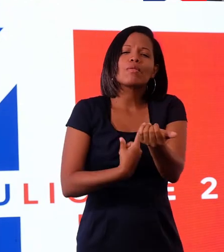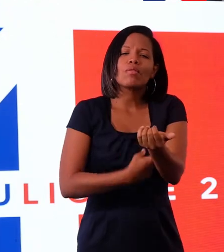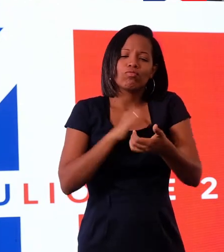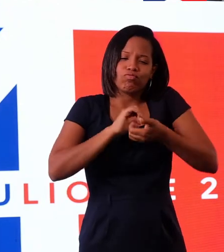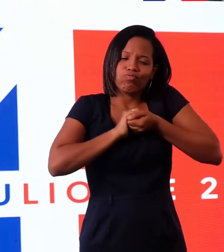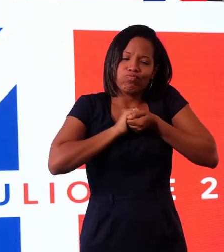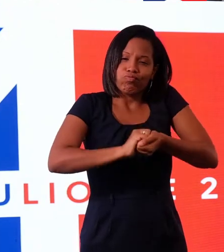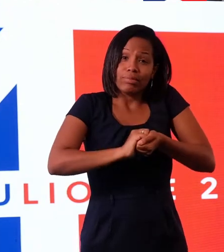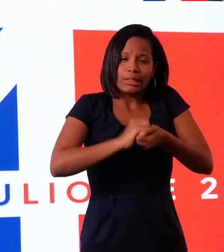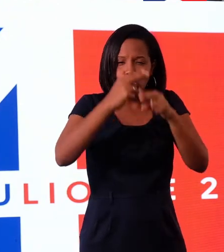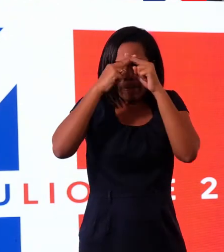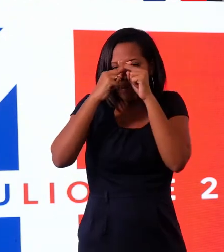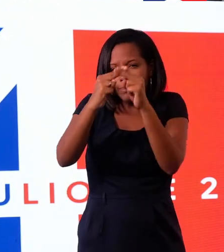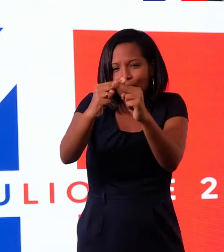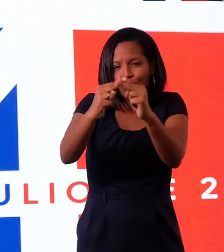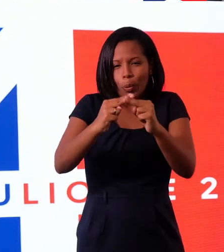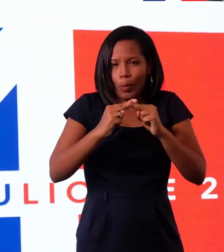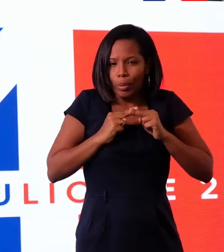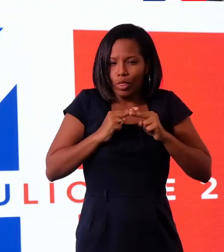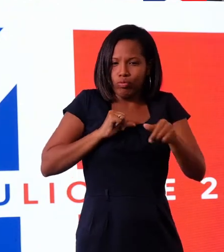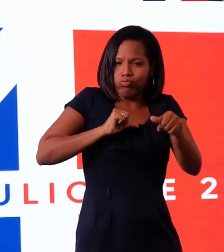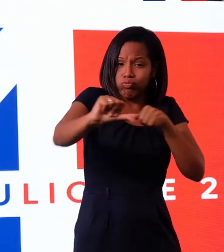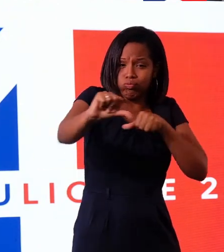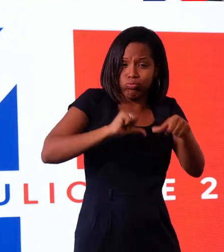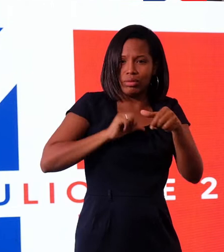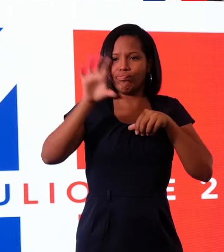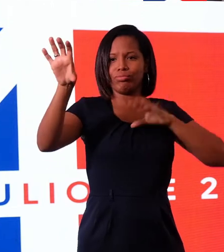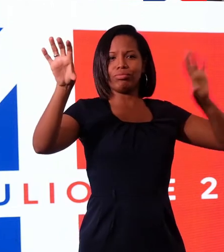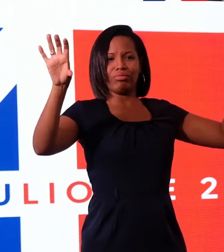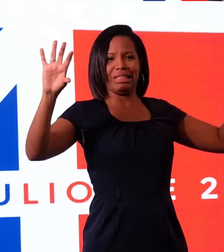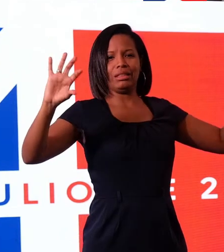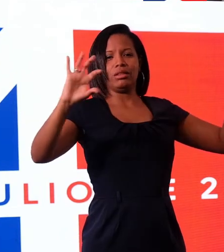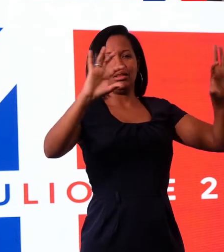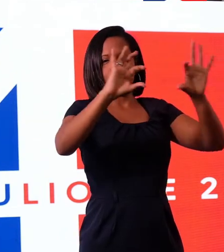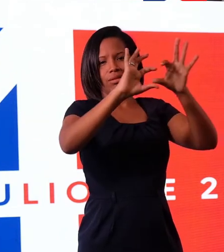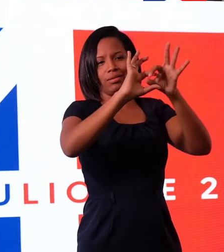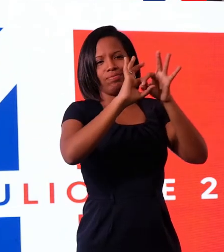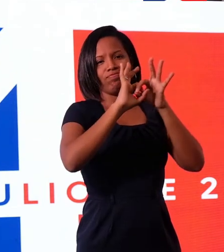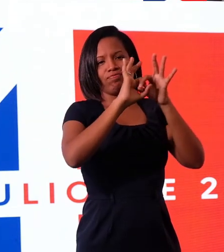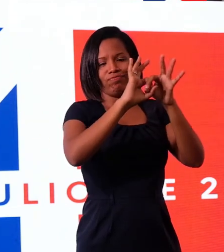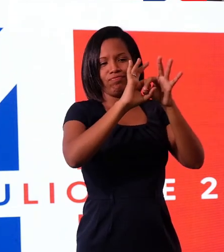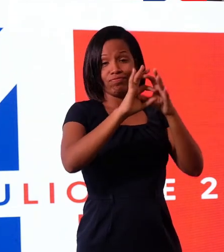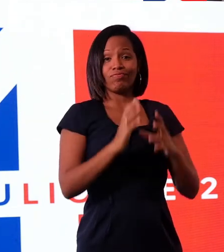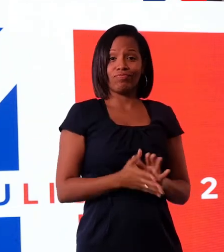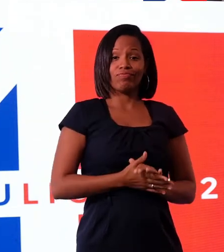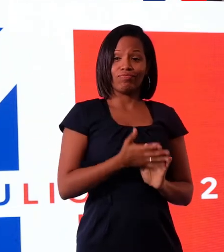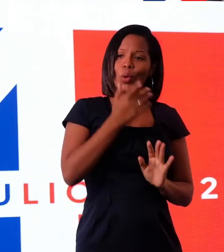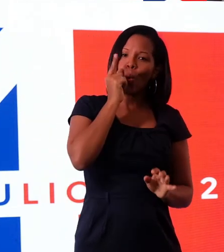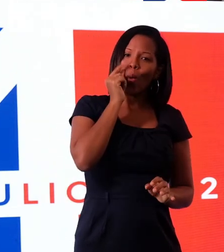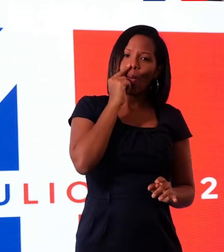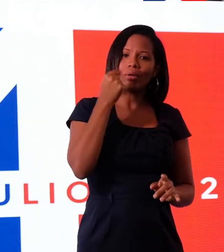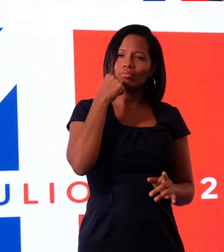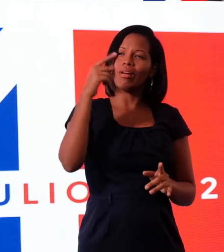este mismo respeto mutuo entre dos pueblos independientes, según las palabras de Charles de Gaulle, nos